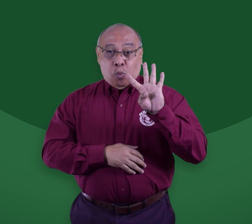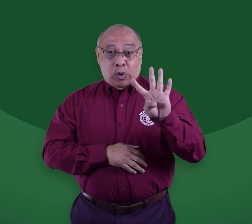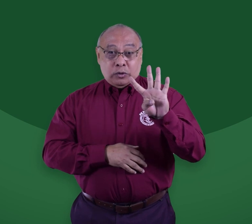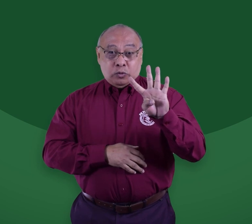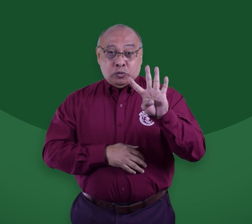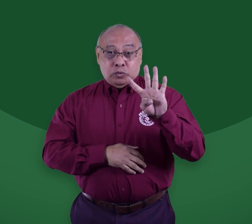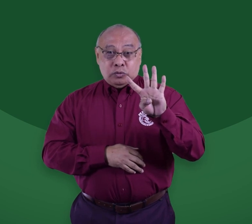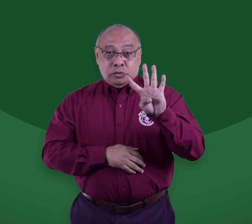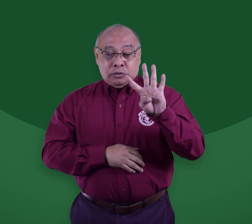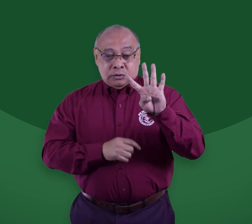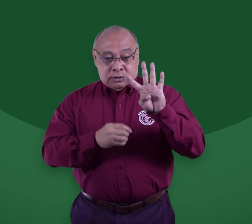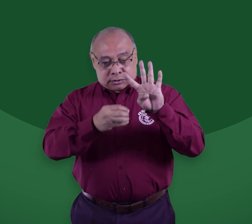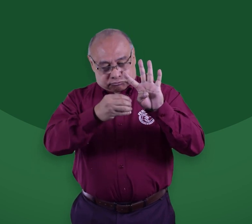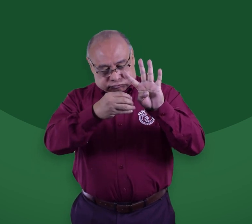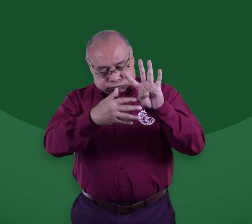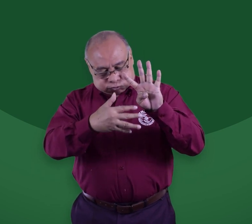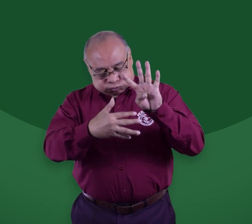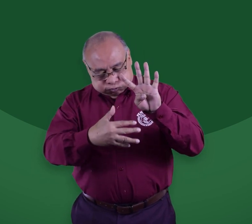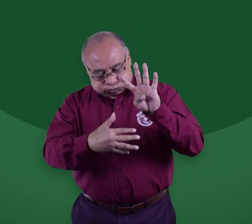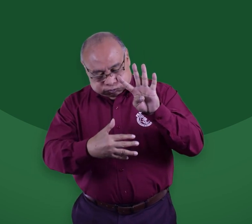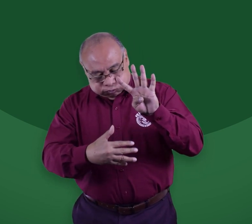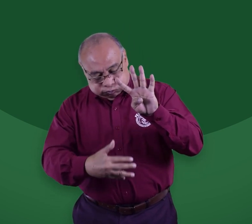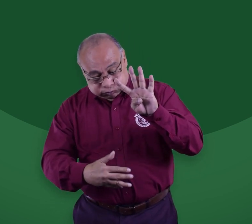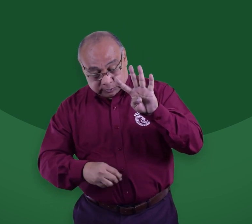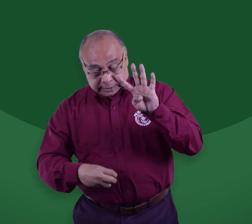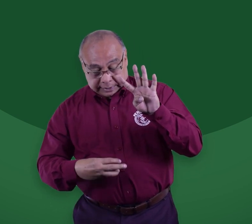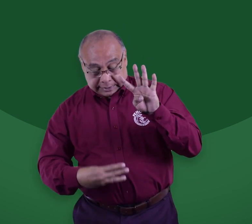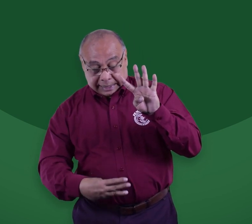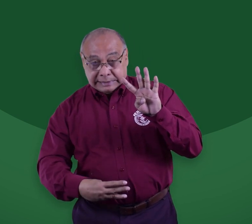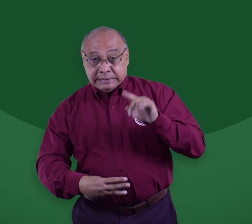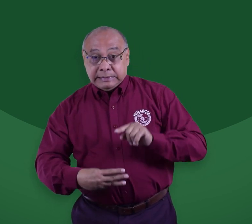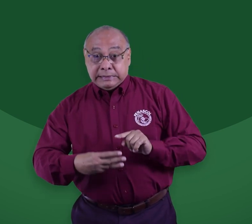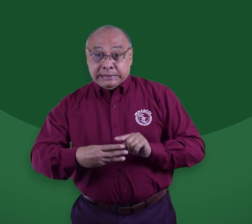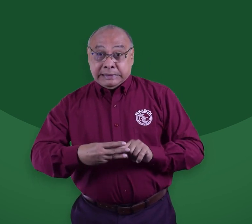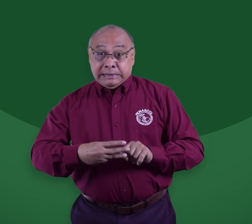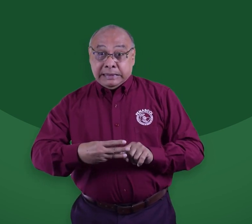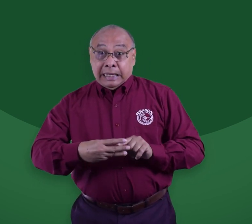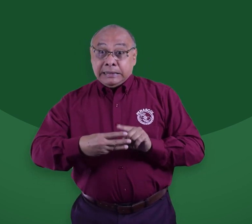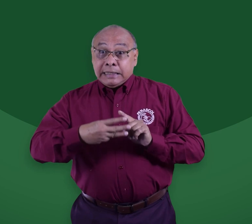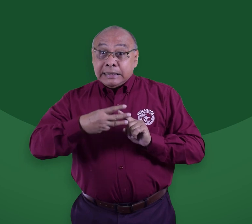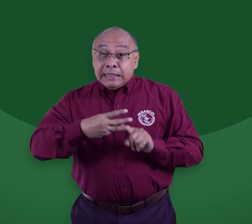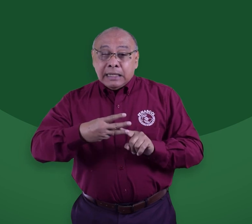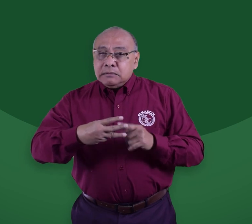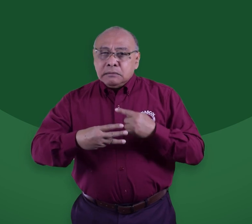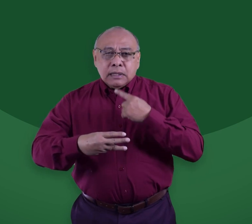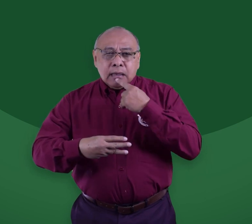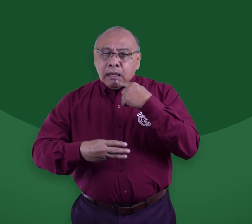en el numeral 3, dice